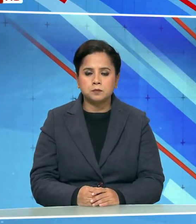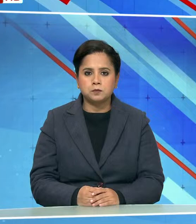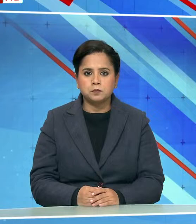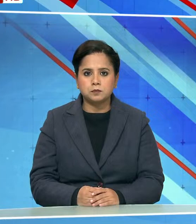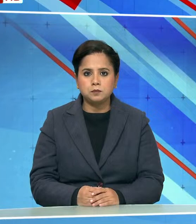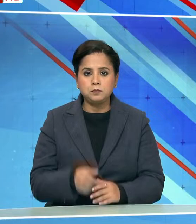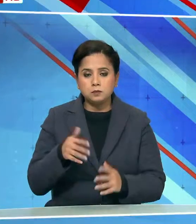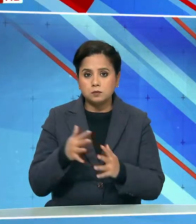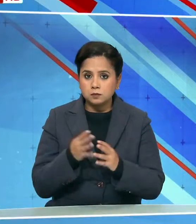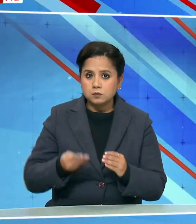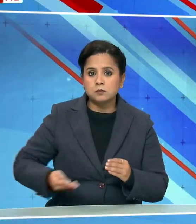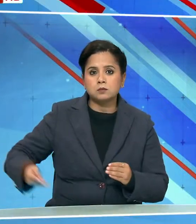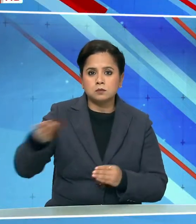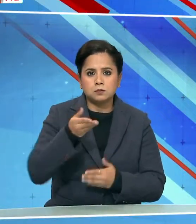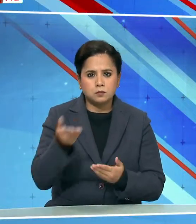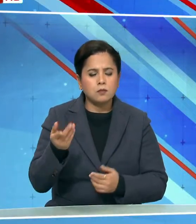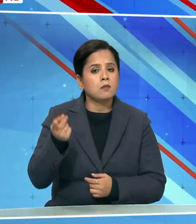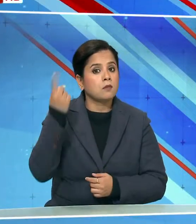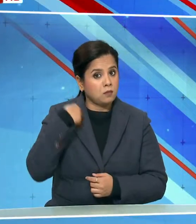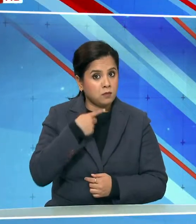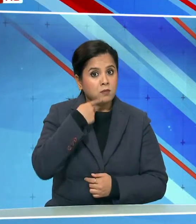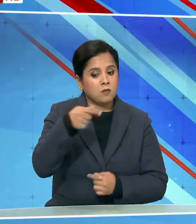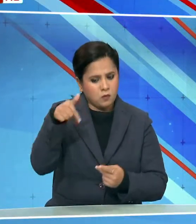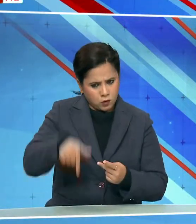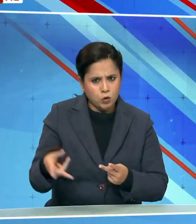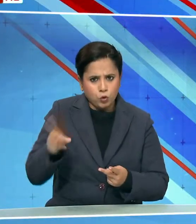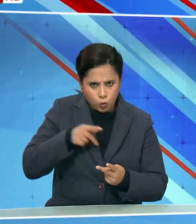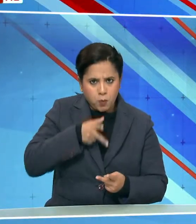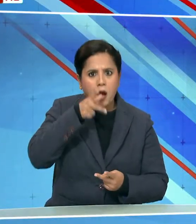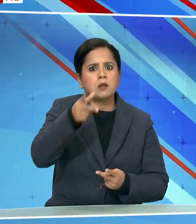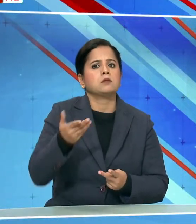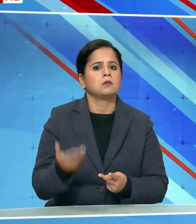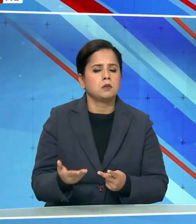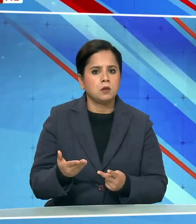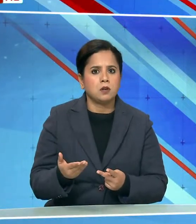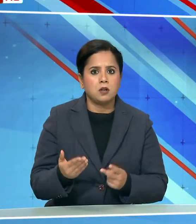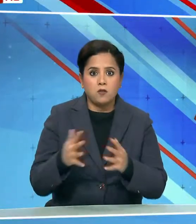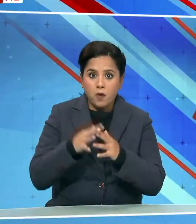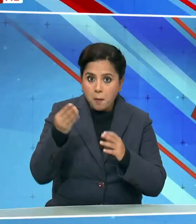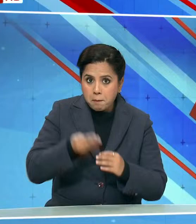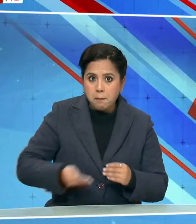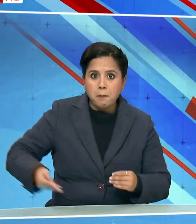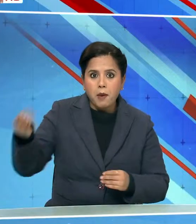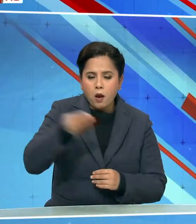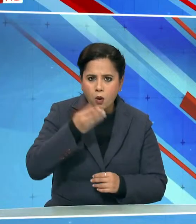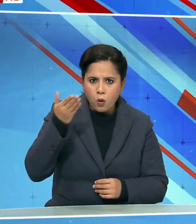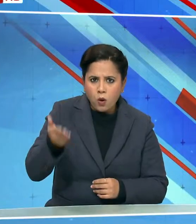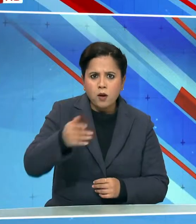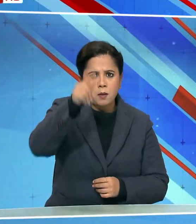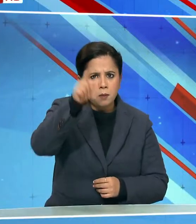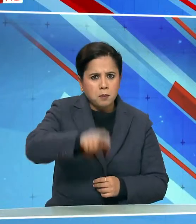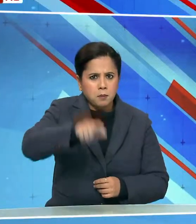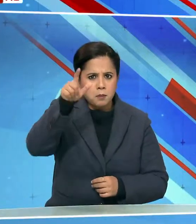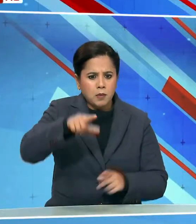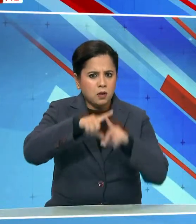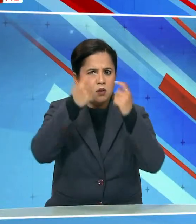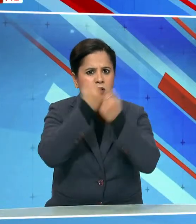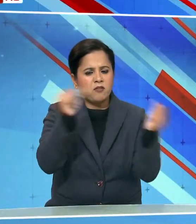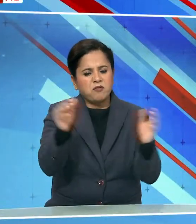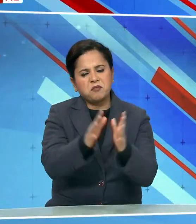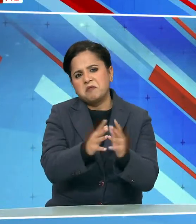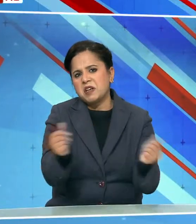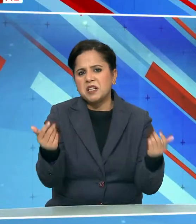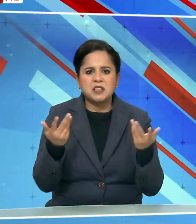पच्छिम बंगाल में मैं कल भी कहा आज भी कह रहा हूं कि बंगाल में लोक तंत्र समाप्त हो